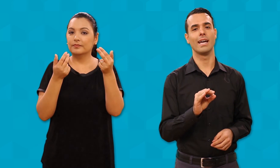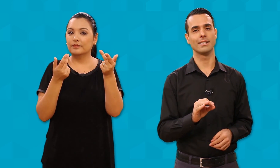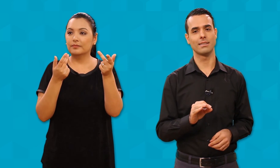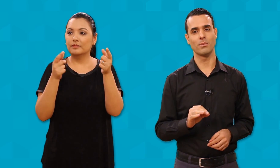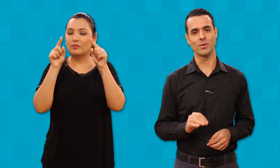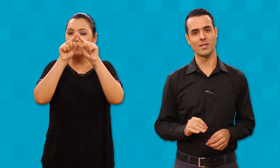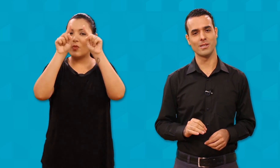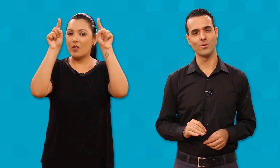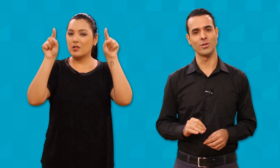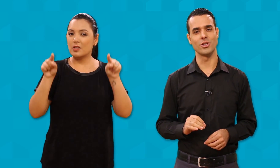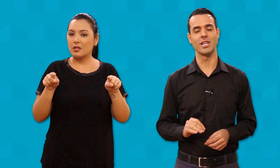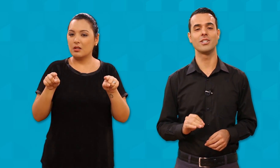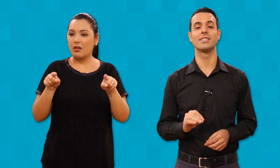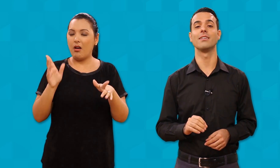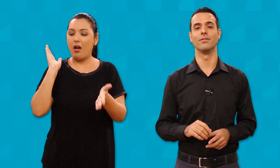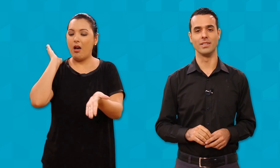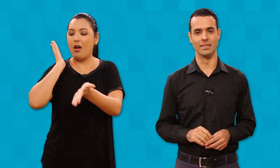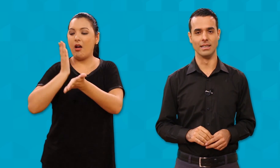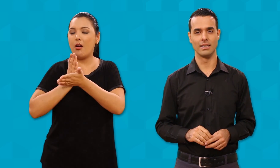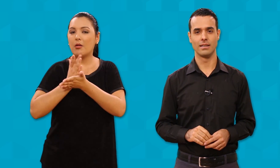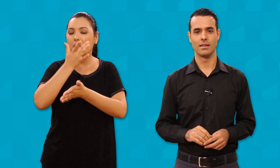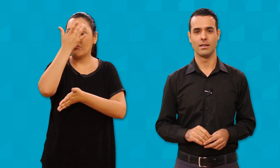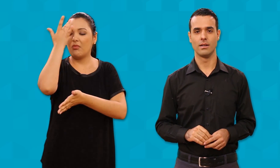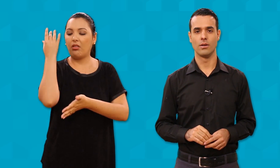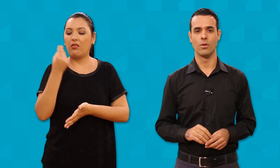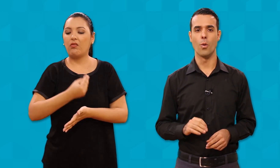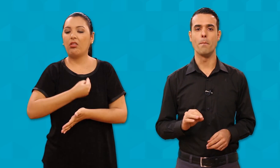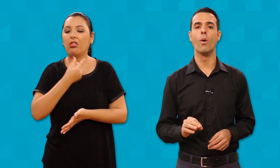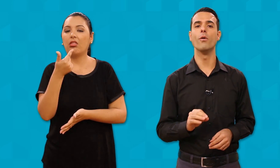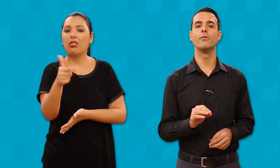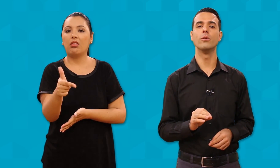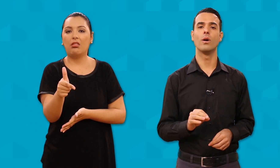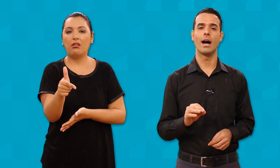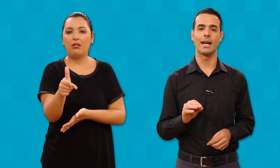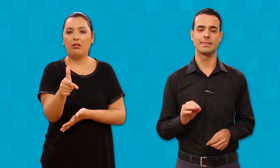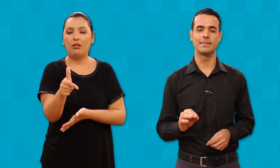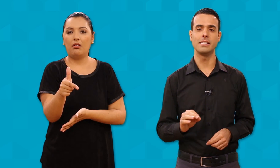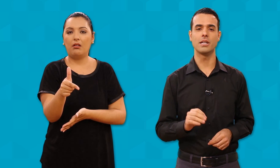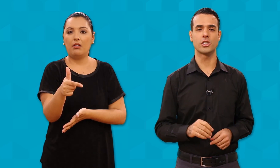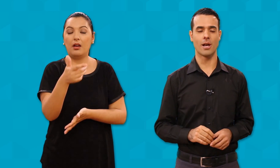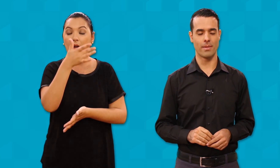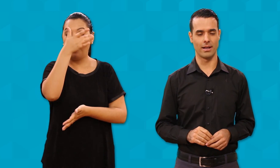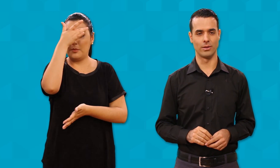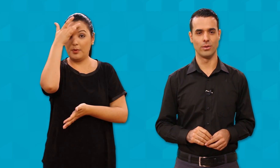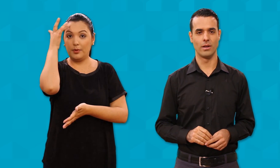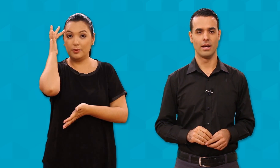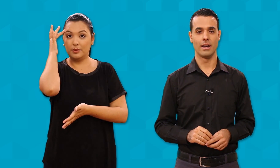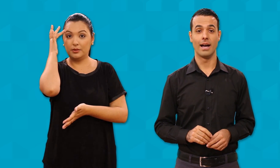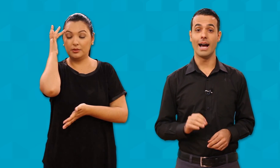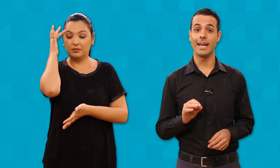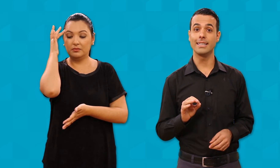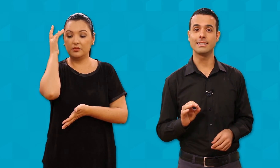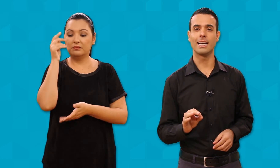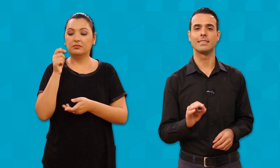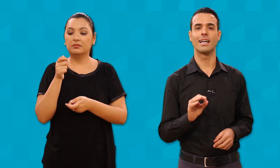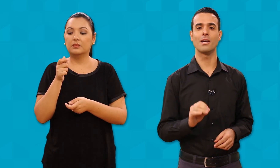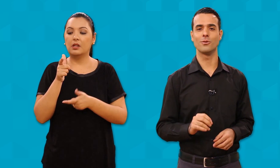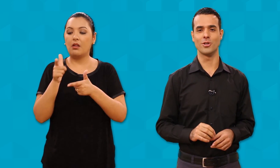essa procissão de gente sem vida. O povo assim é chamado a resgatar o